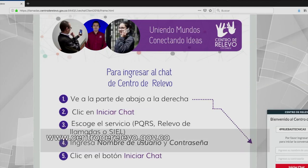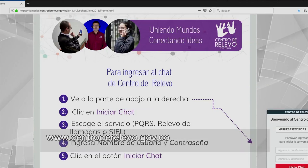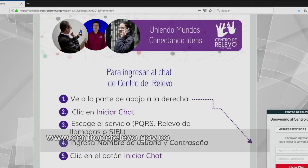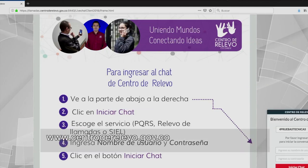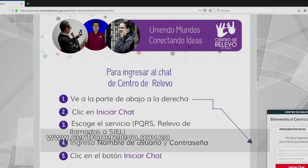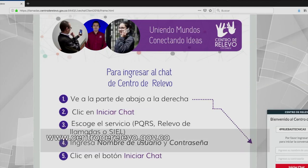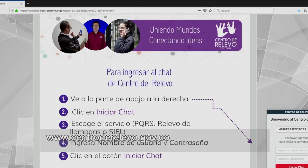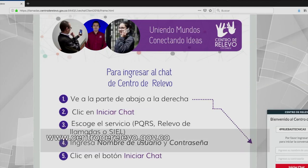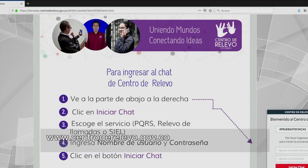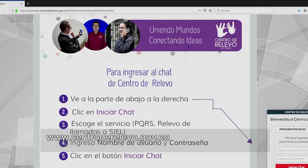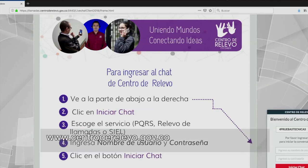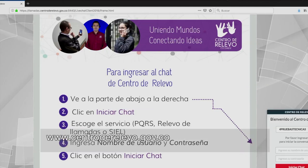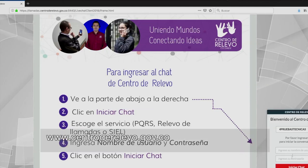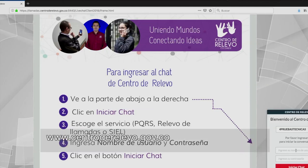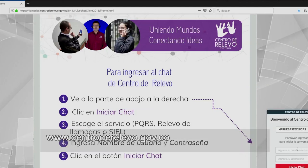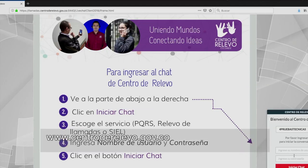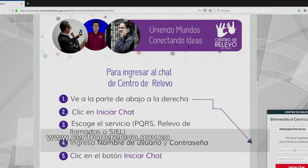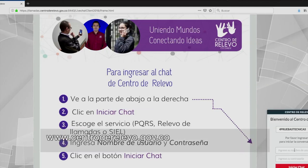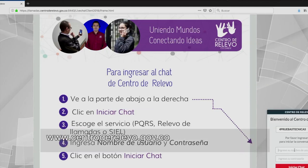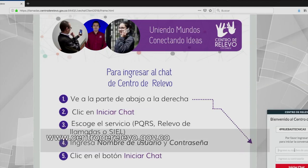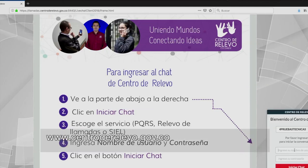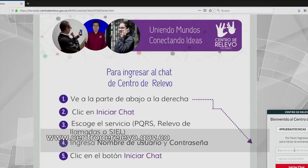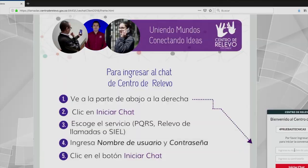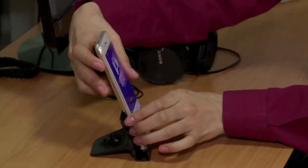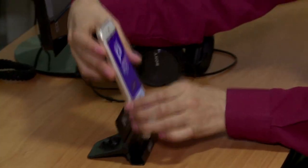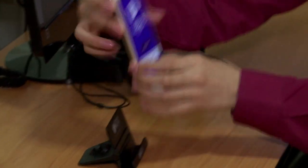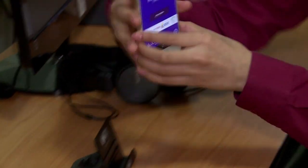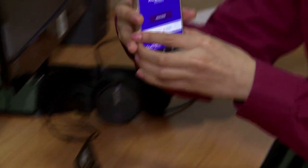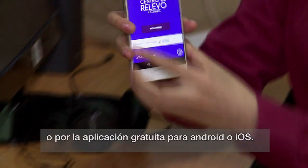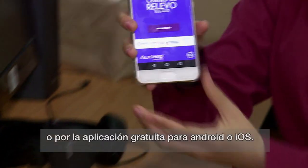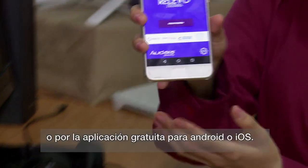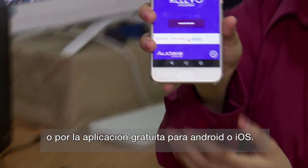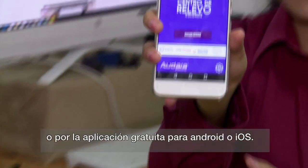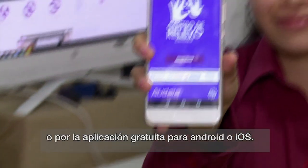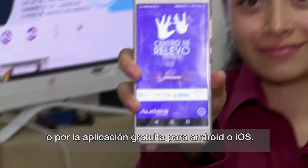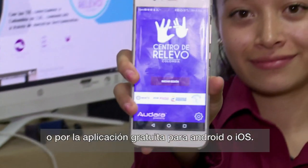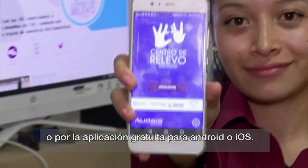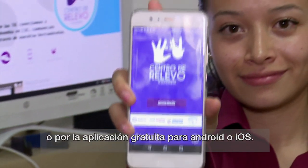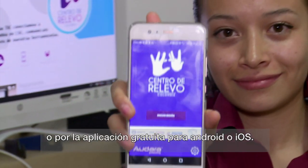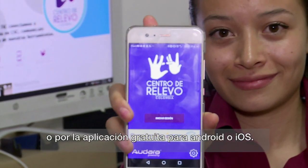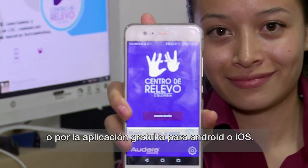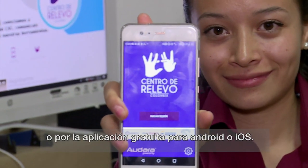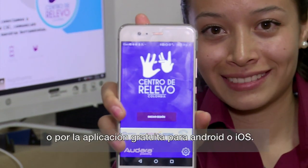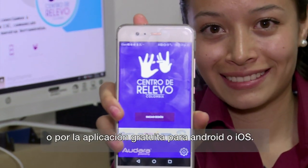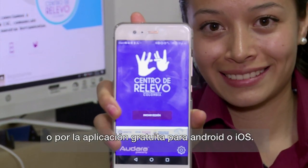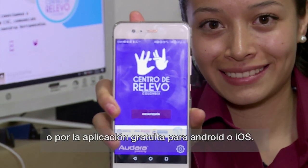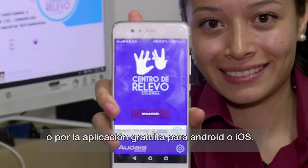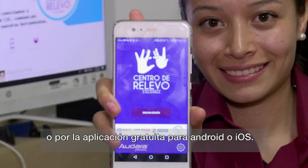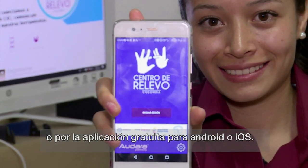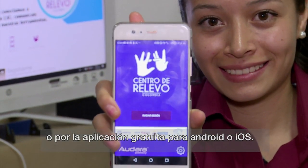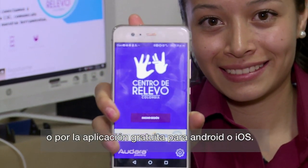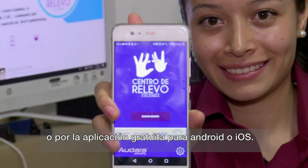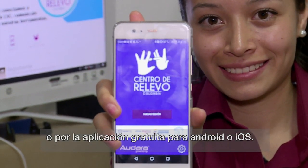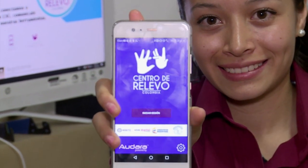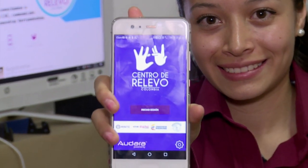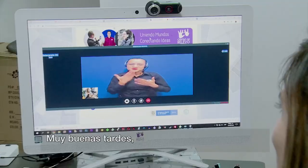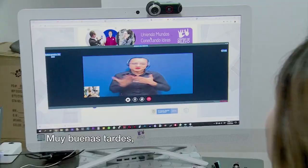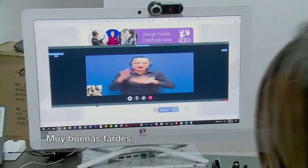.centroderrelevo.gov.co o por la aplicación gratuita para Android o IOS. Muy